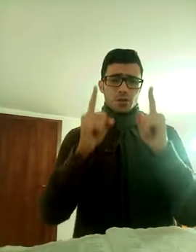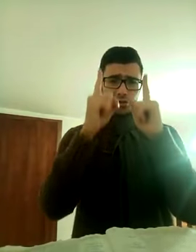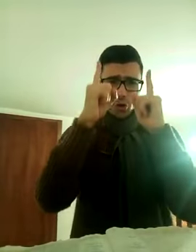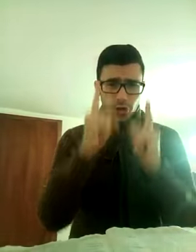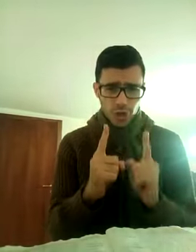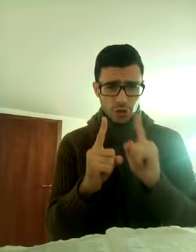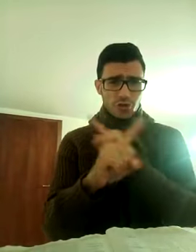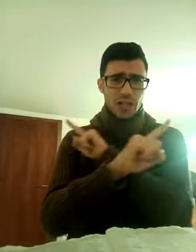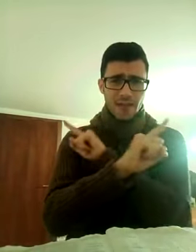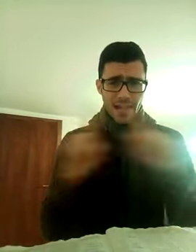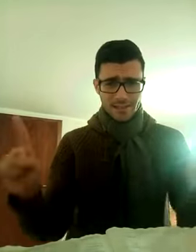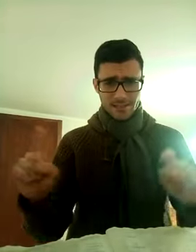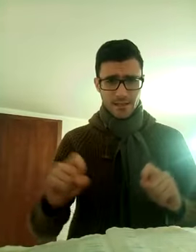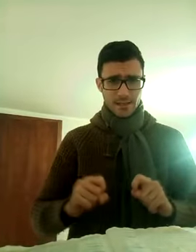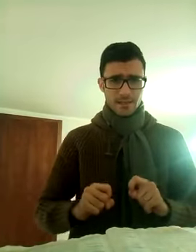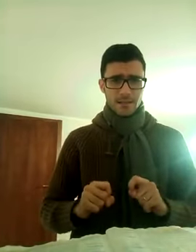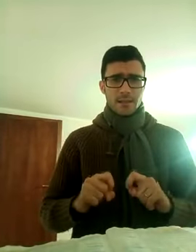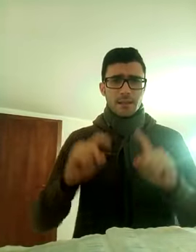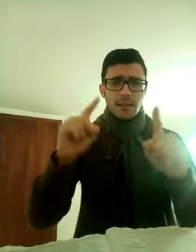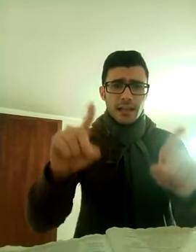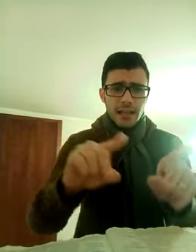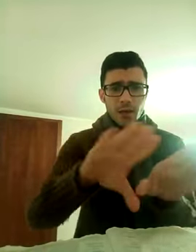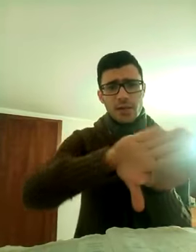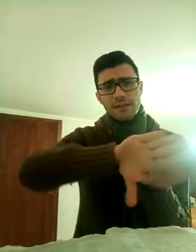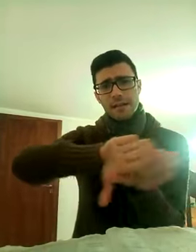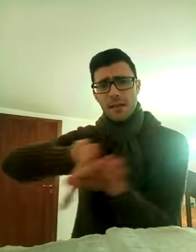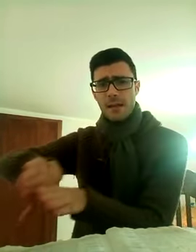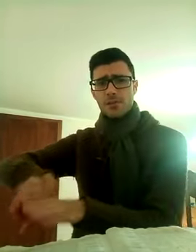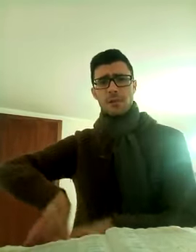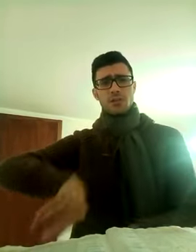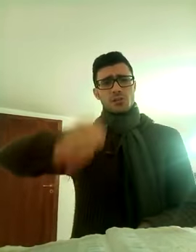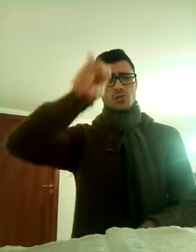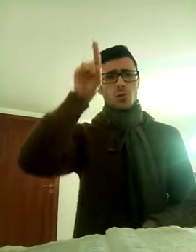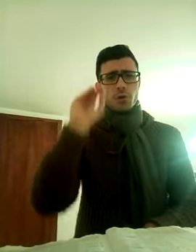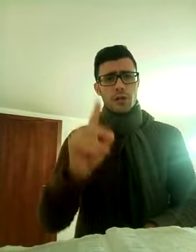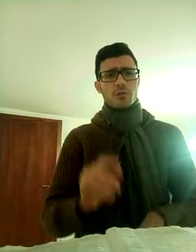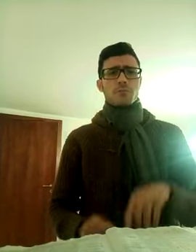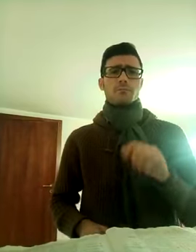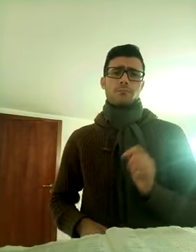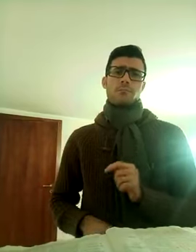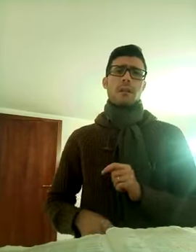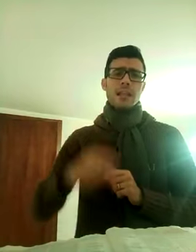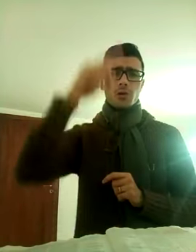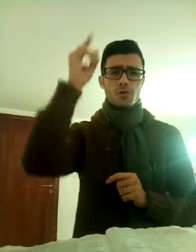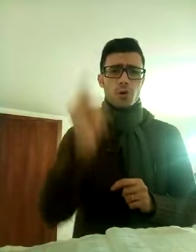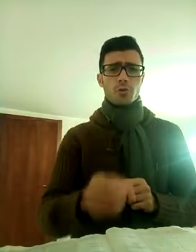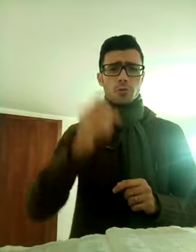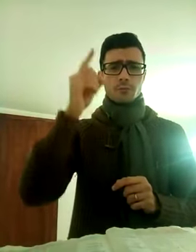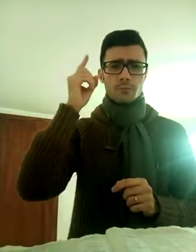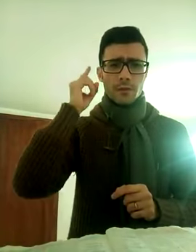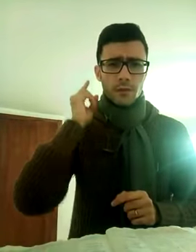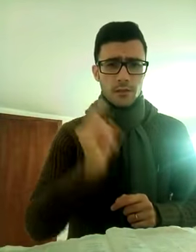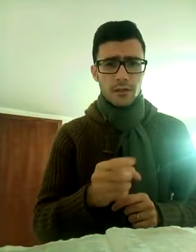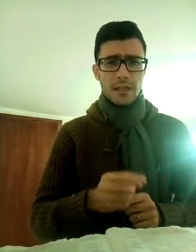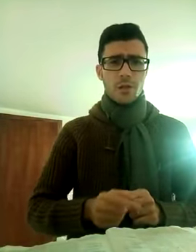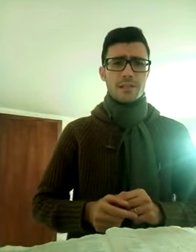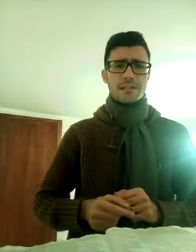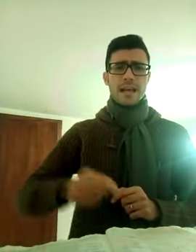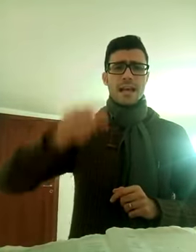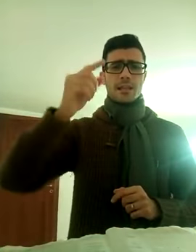nostro io non ci deve essere, l'io deve andare da mezzo, perché c'è solo un io, l'io sono, il Dio di Israele,